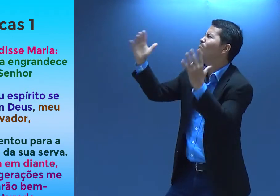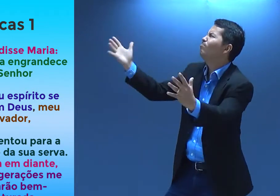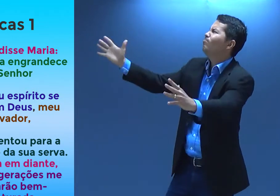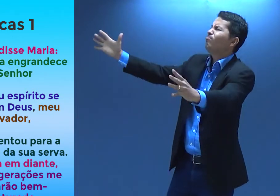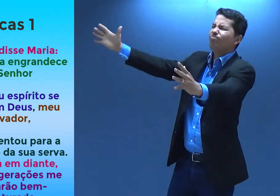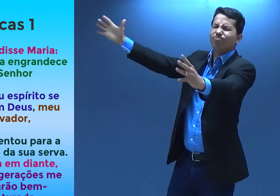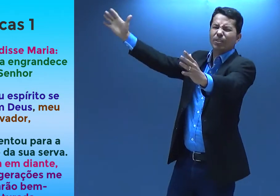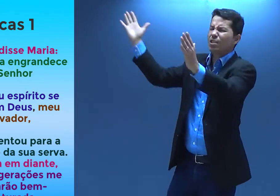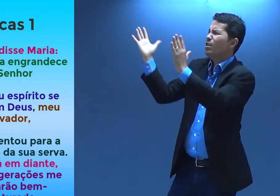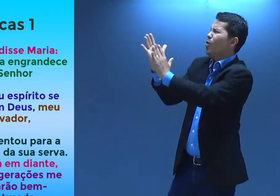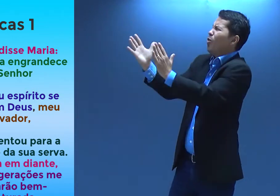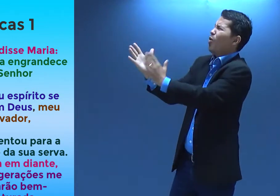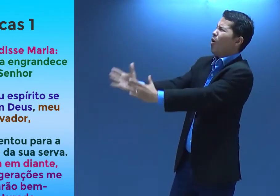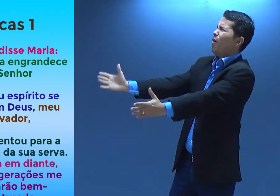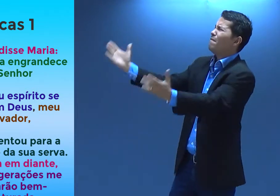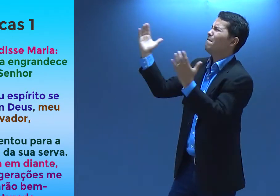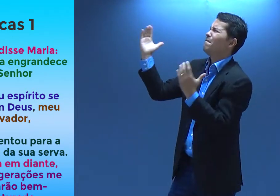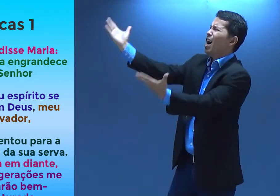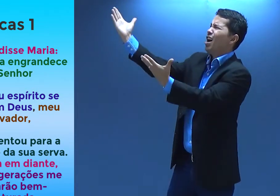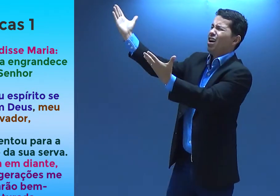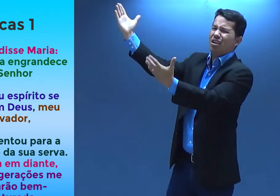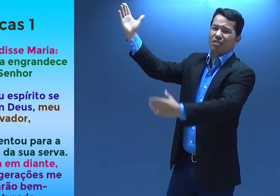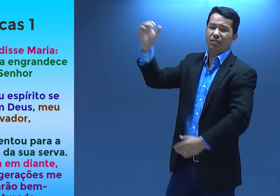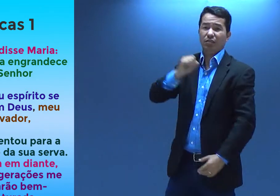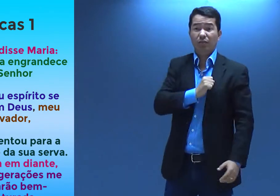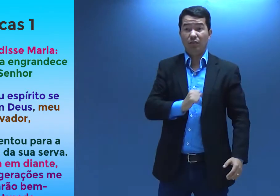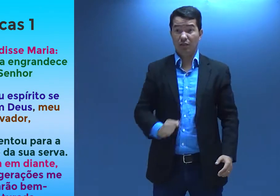engrandece. Louva ao Senhor.